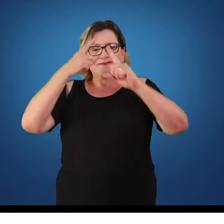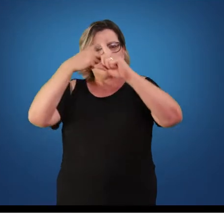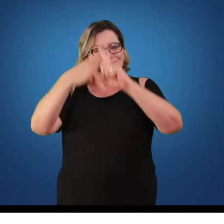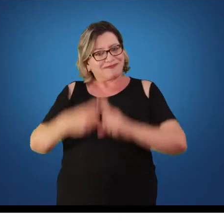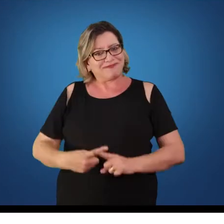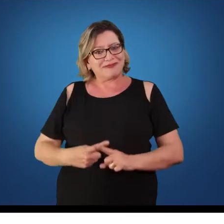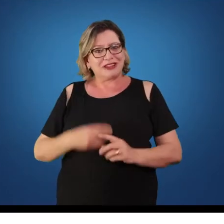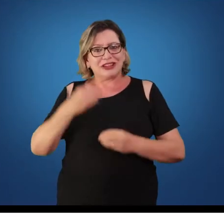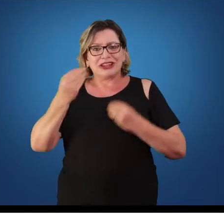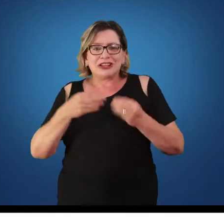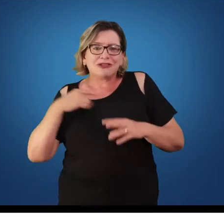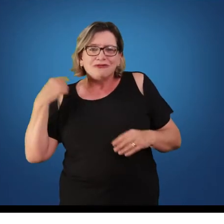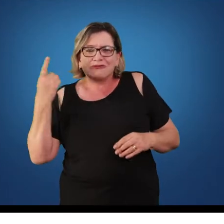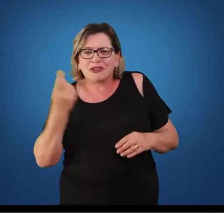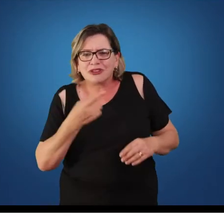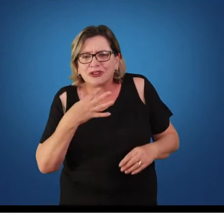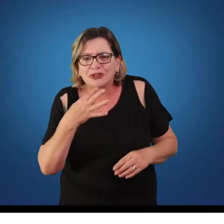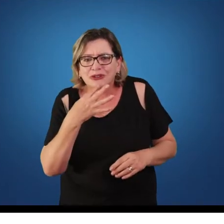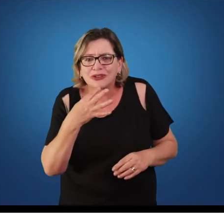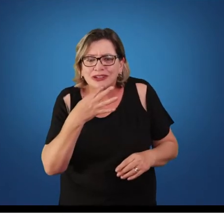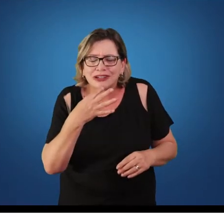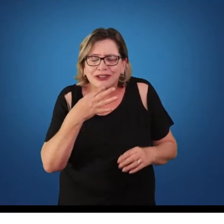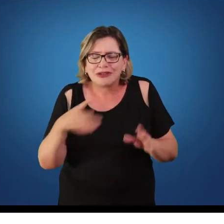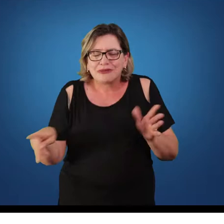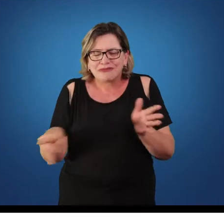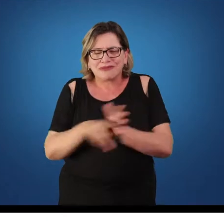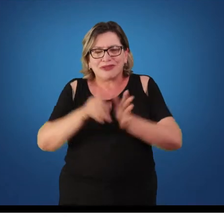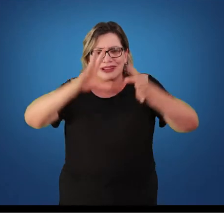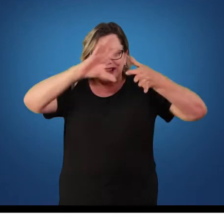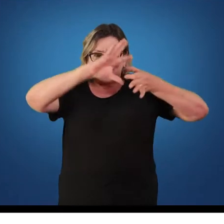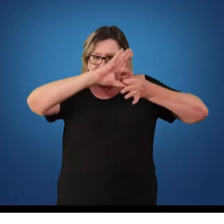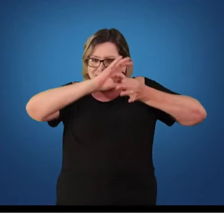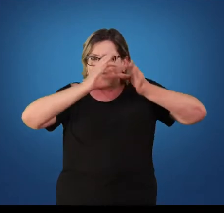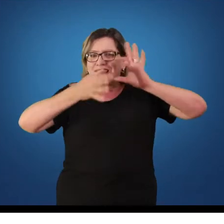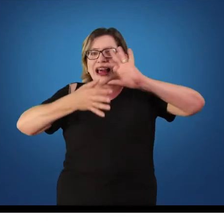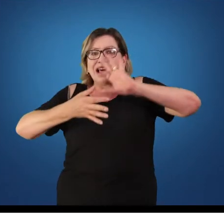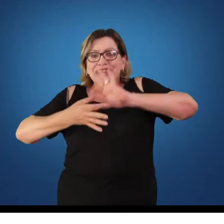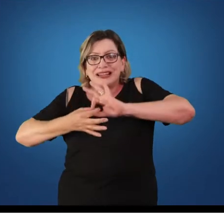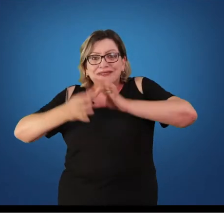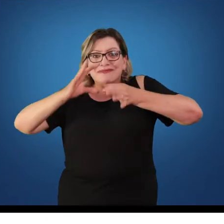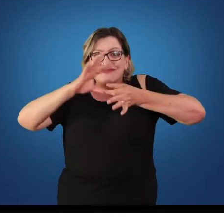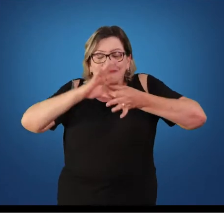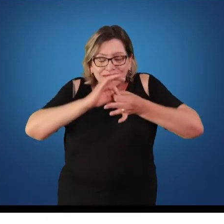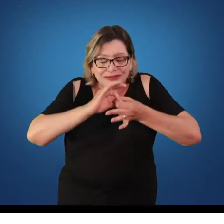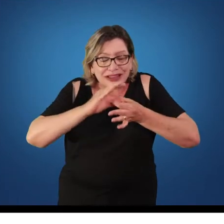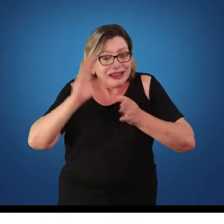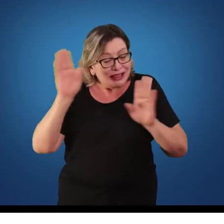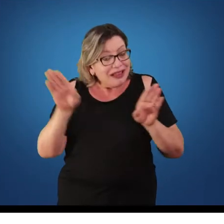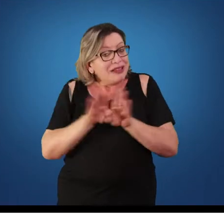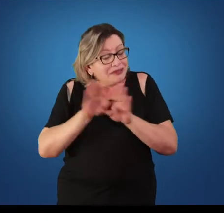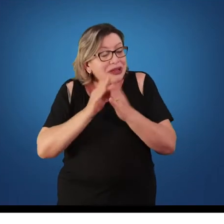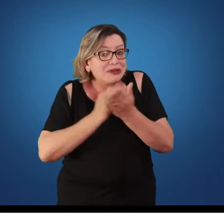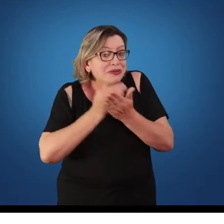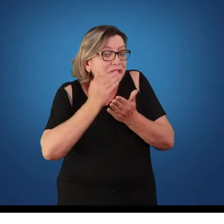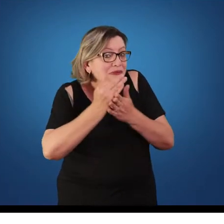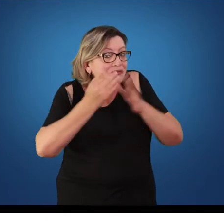que a gente conhece de modalidades olímpicas. Então desde o início também das olimpíadas a gente vai tendo algumas